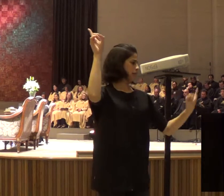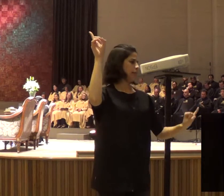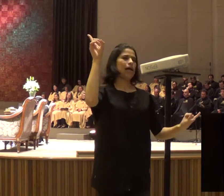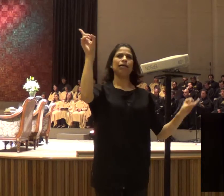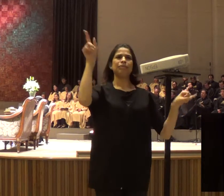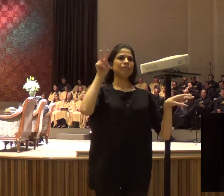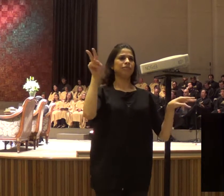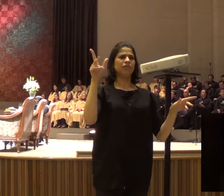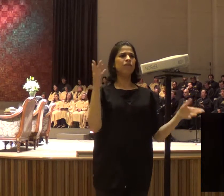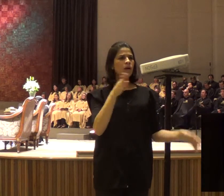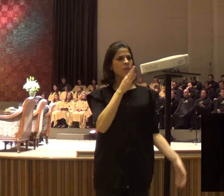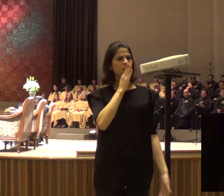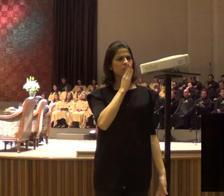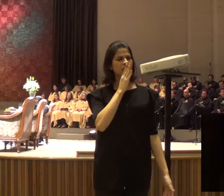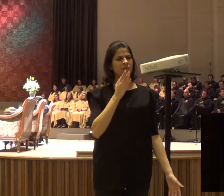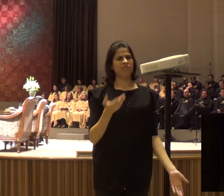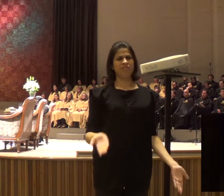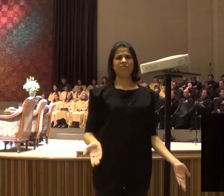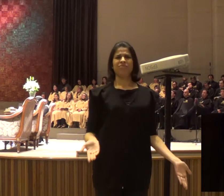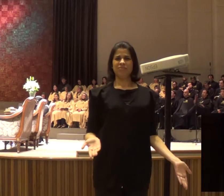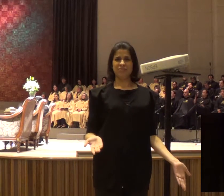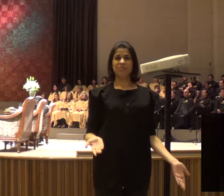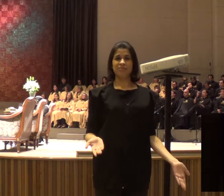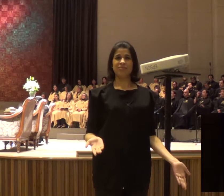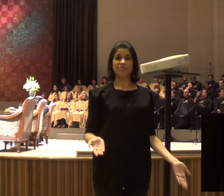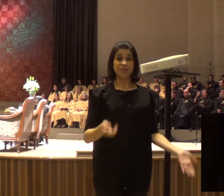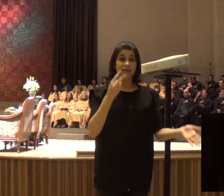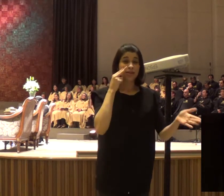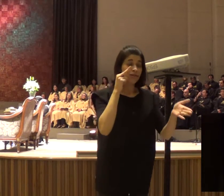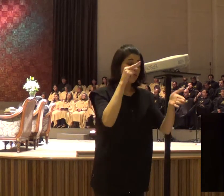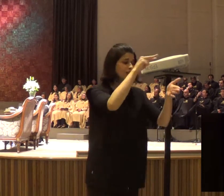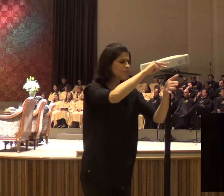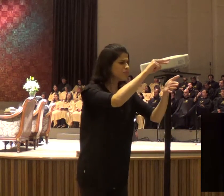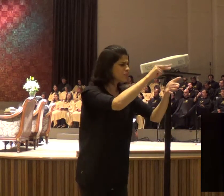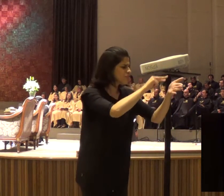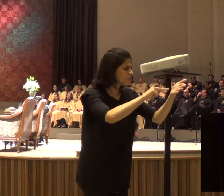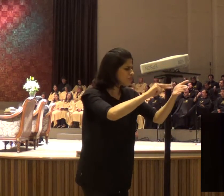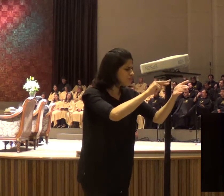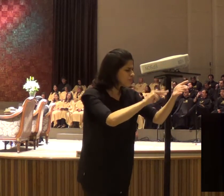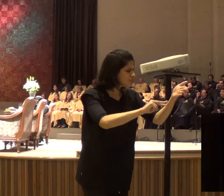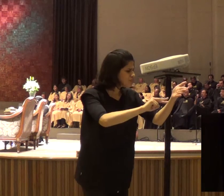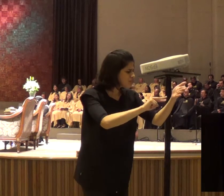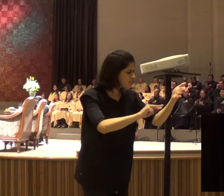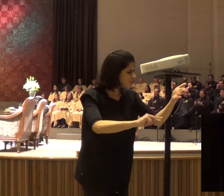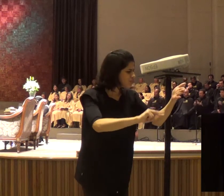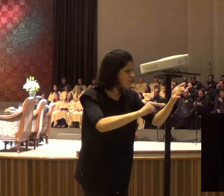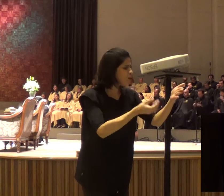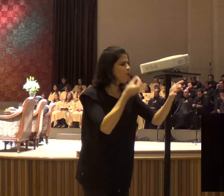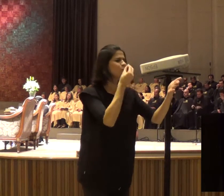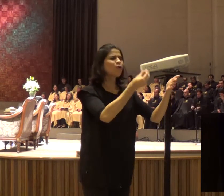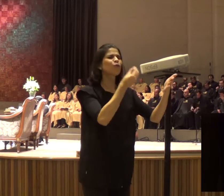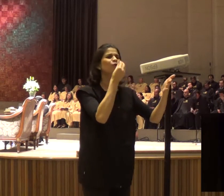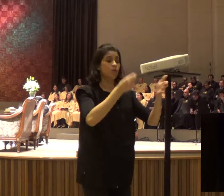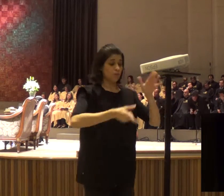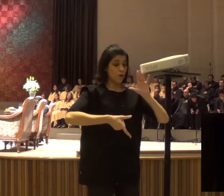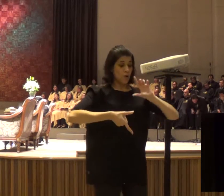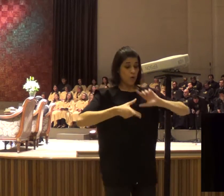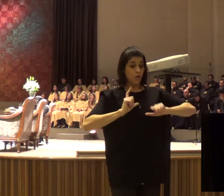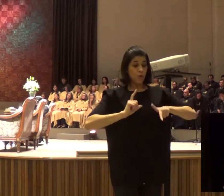todo esse texto, fala da atuação de Elias, como o profeta de Deus, afirmando a vontade